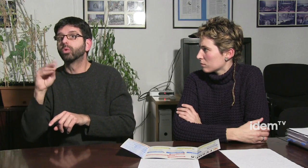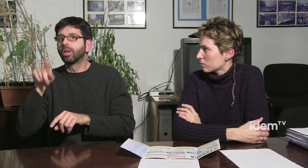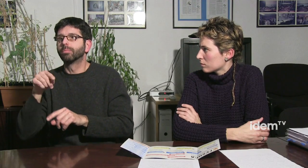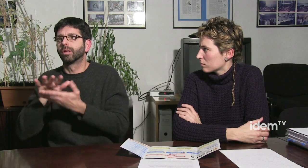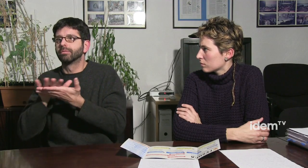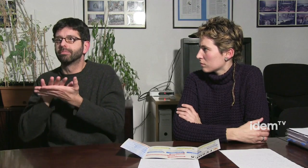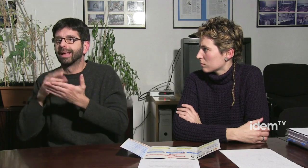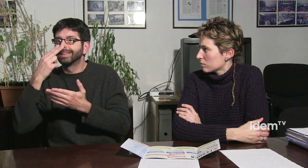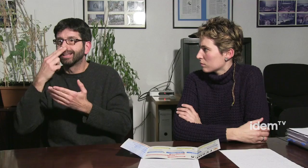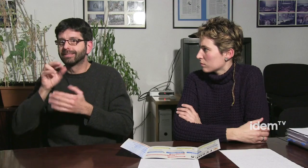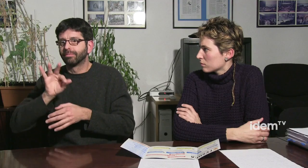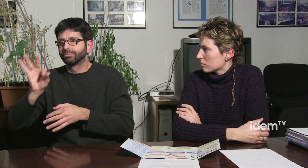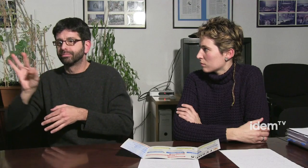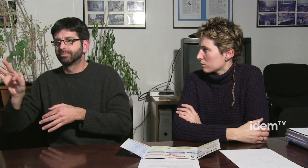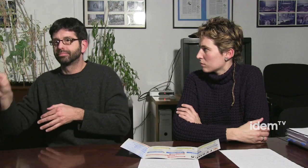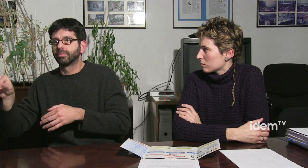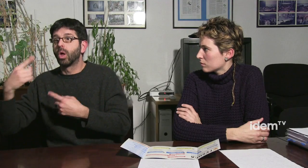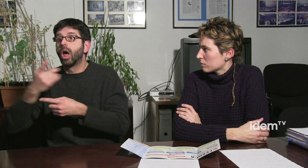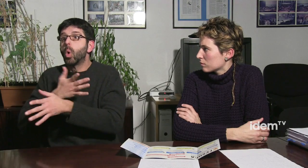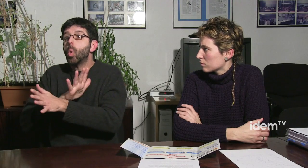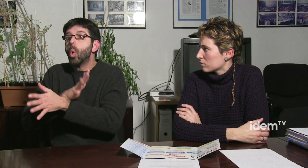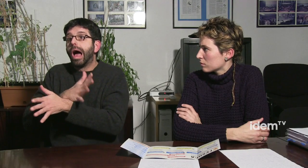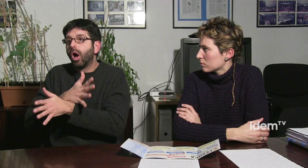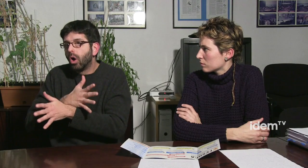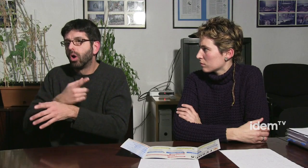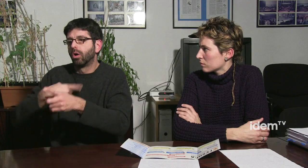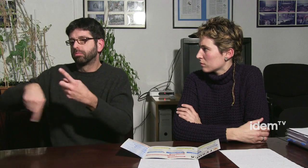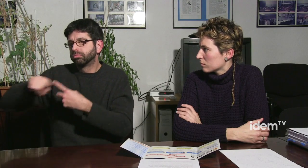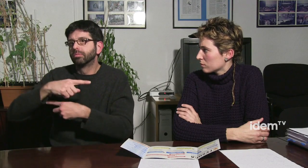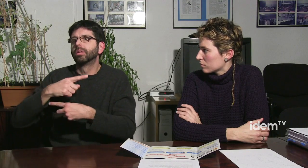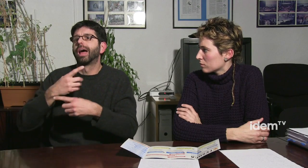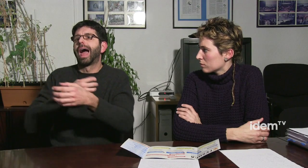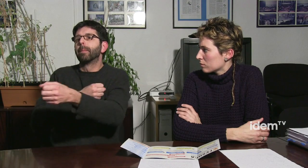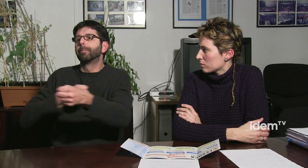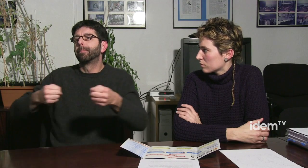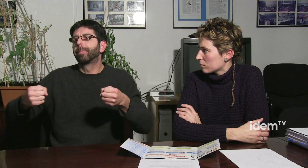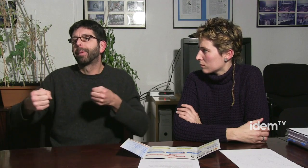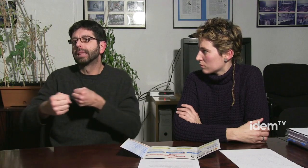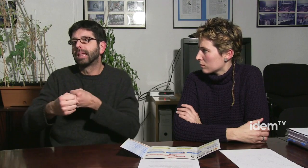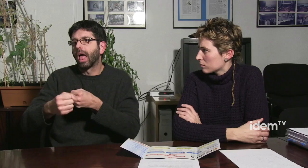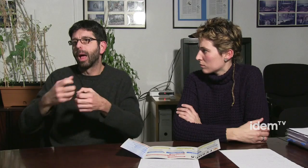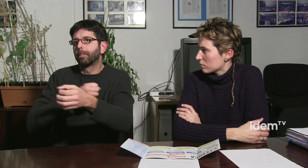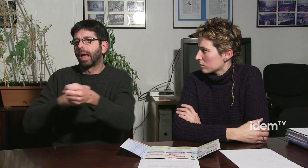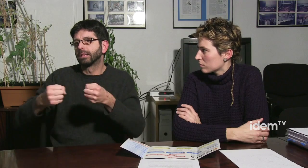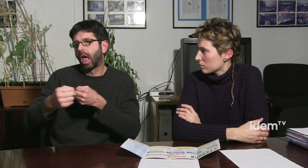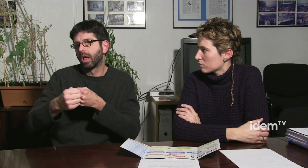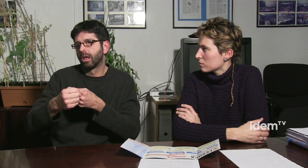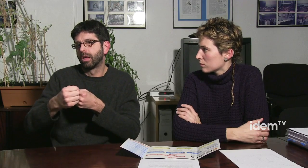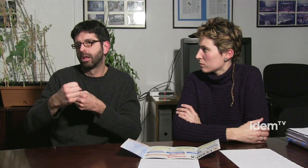els interessin preparar fòrums preparar jocs